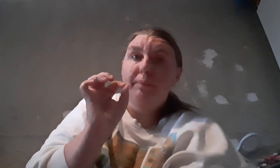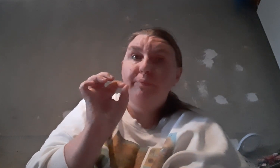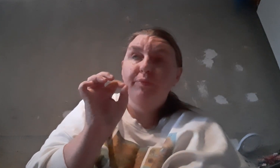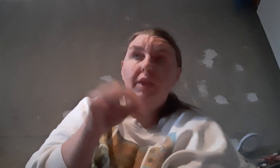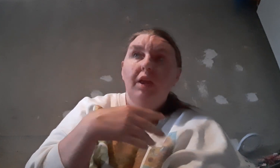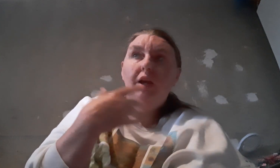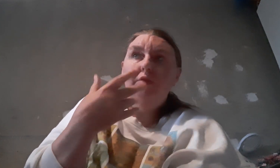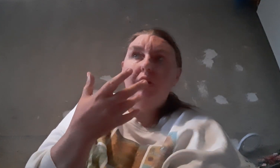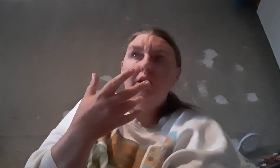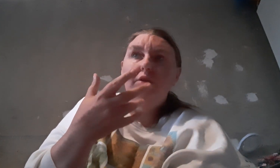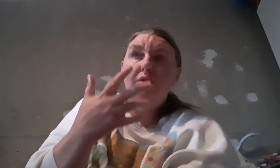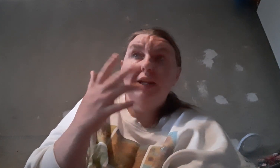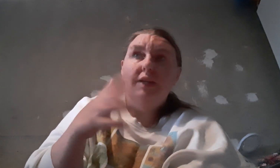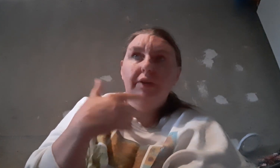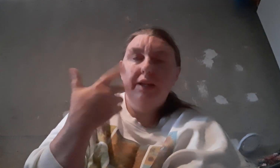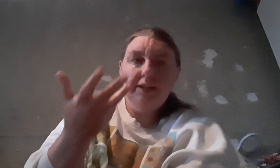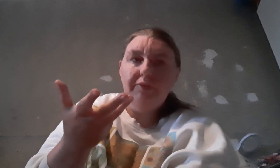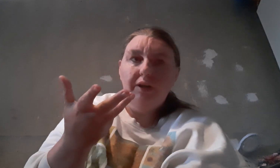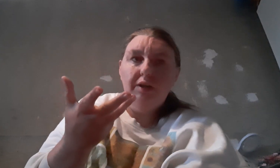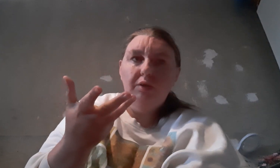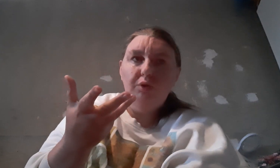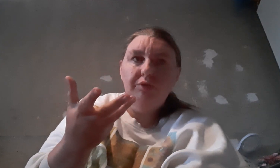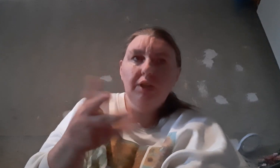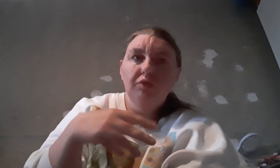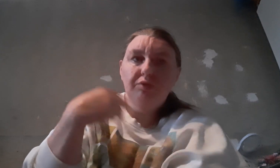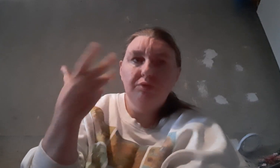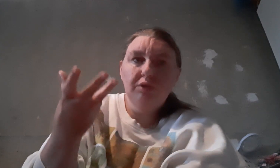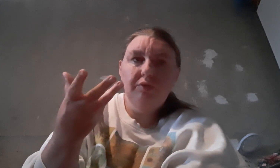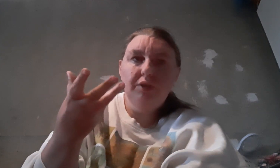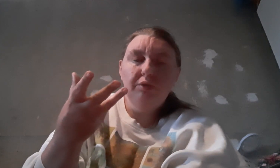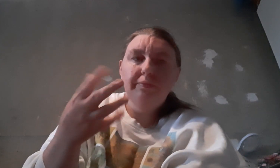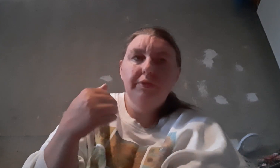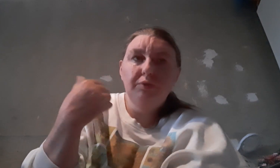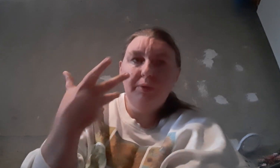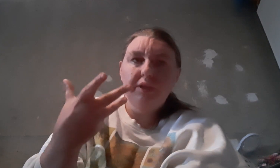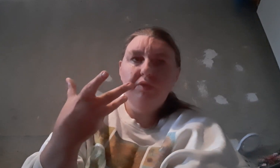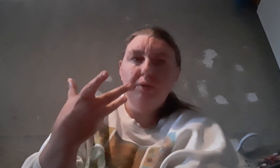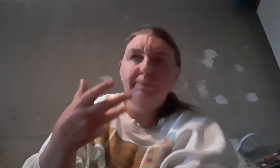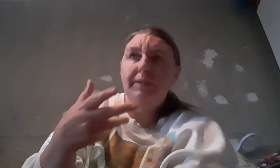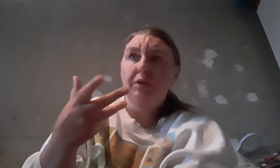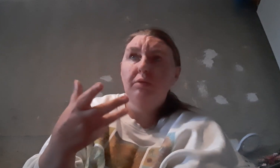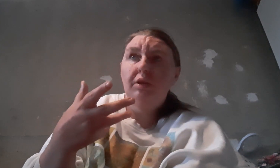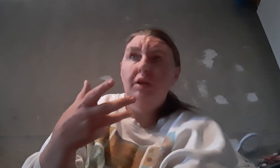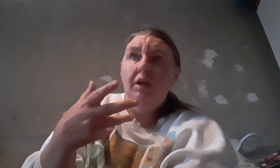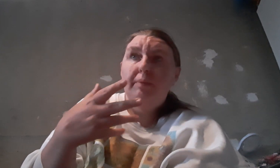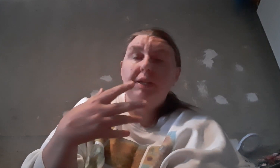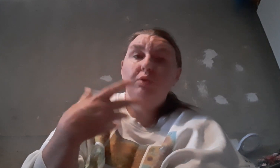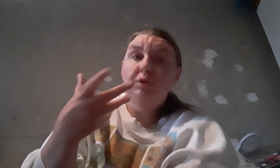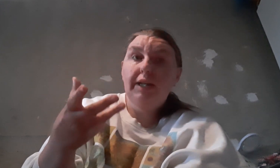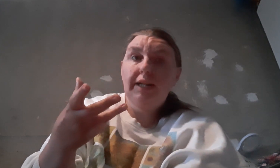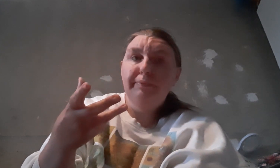voilà donc là ça va là ça va revenir je vais vous prendre des vidéos je vais vous poster des vidéos maintenant parce que tout est réglé